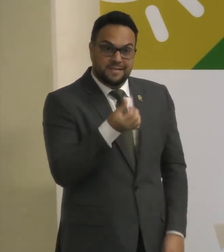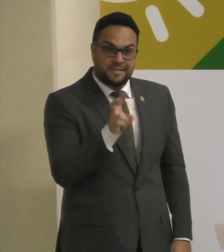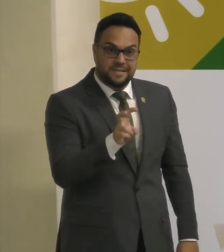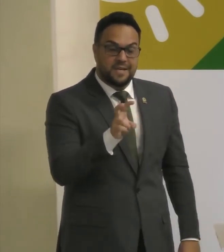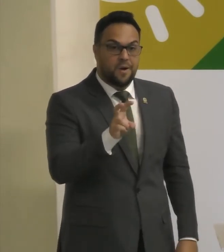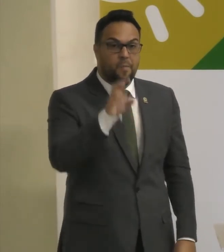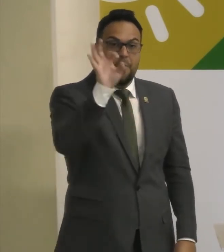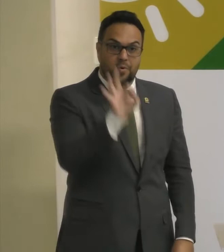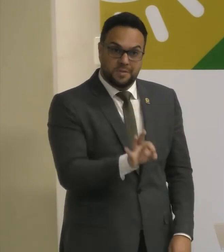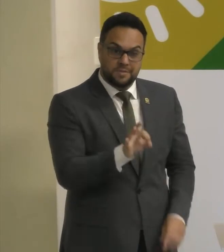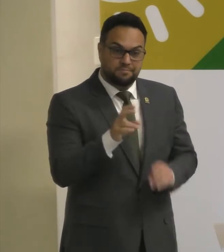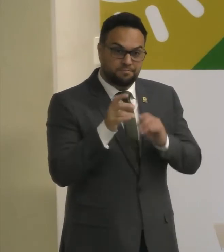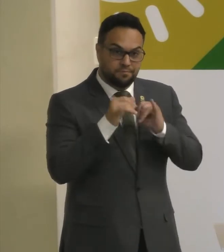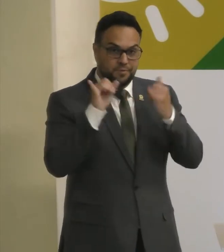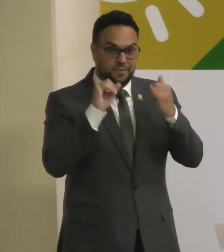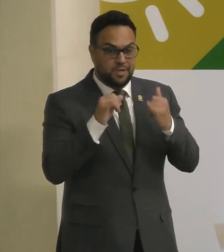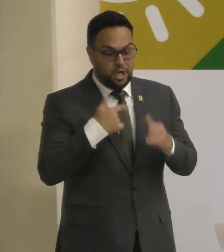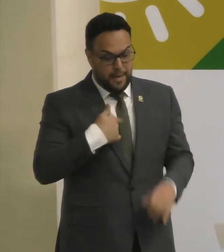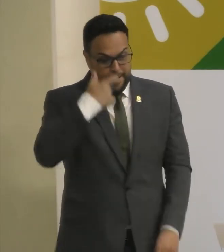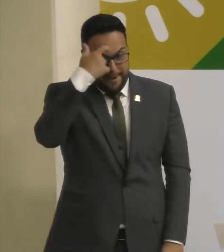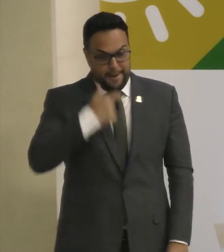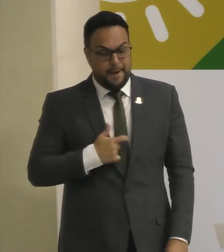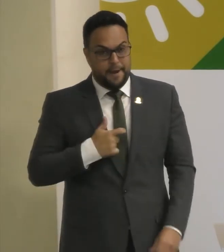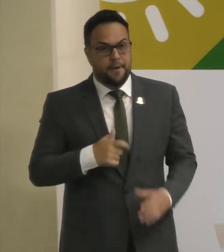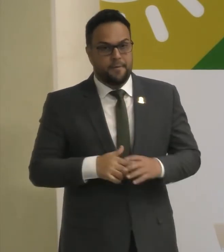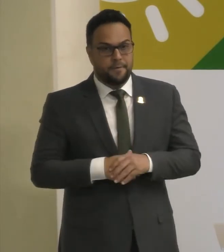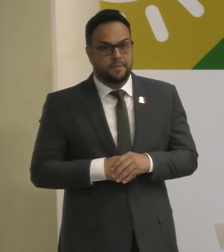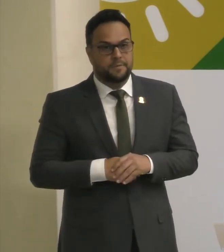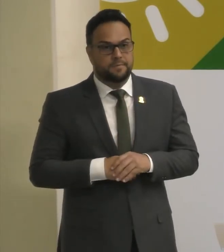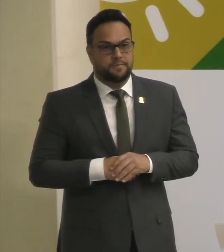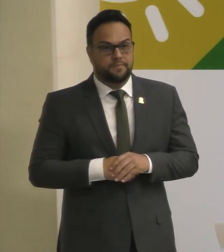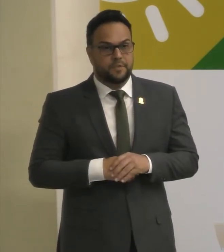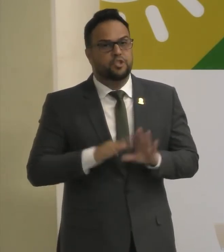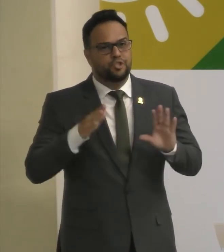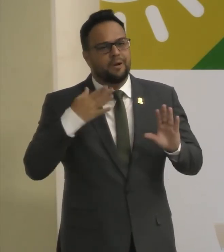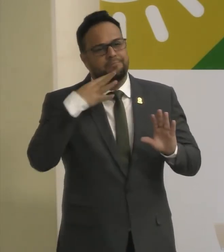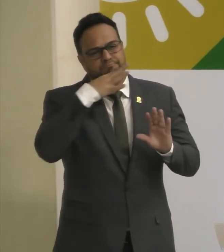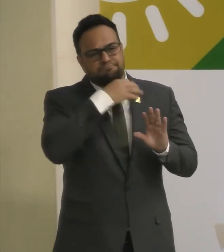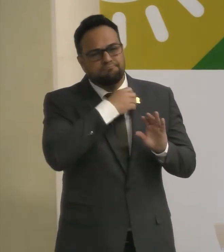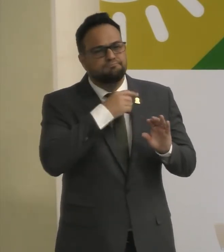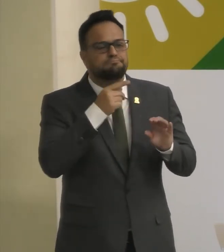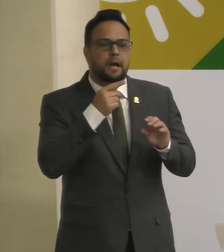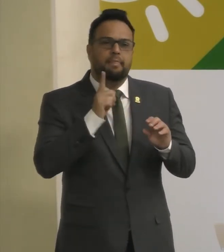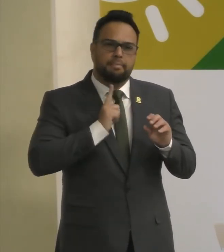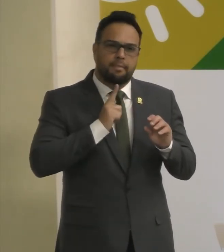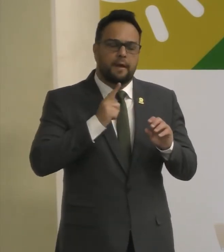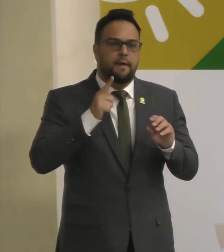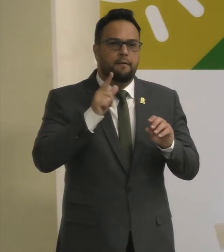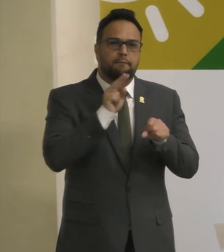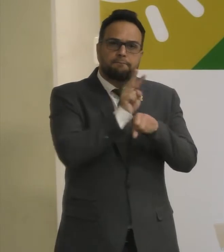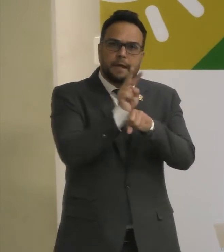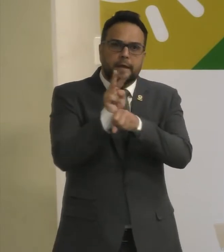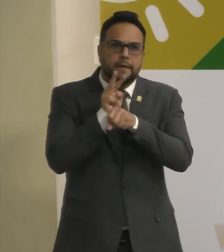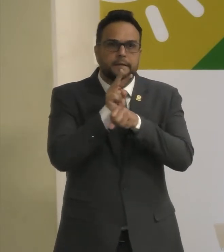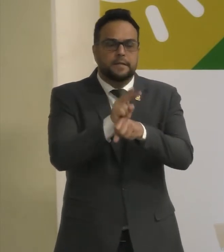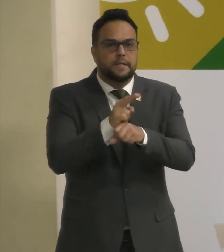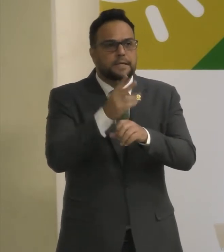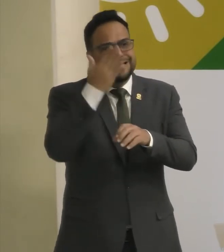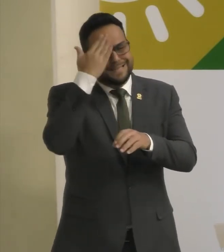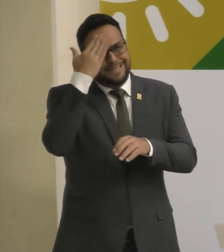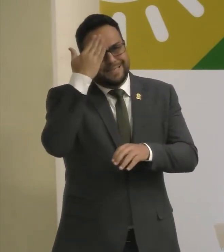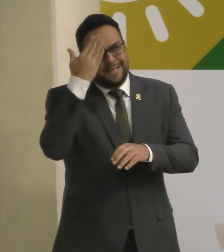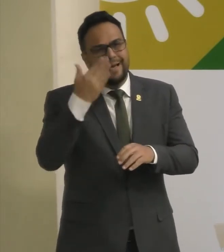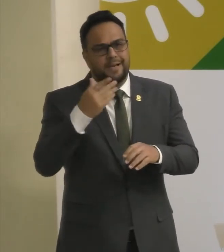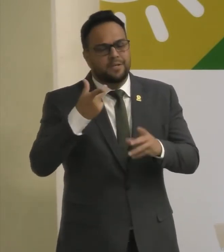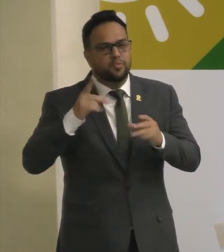E eu Tenho visto No dia a dia E acompanhado O sofrimento